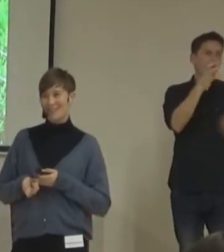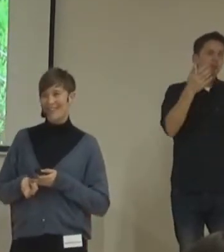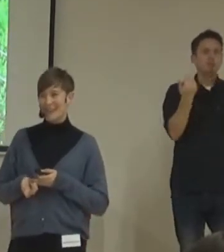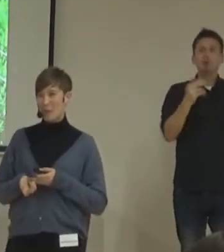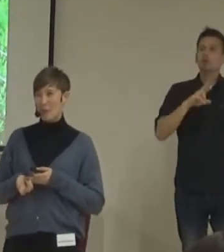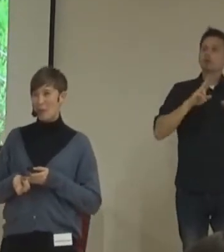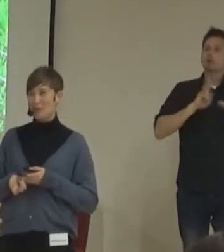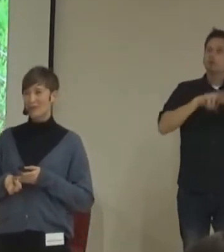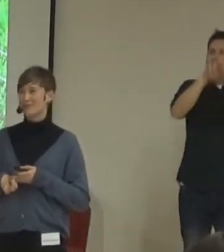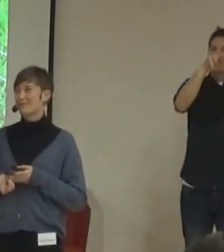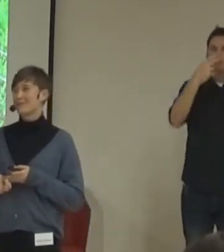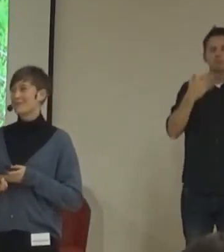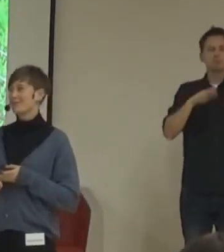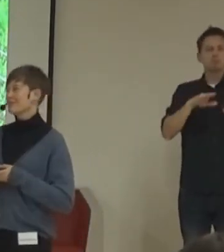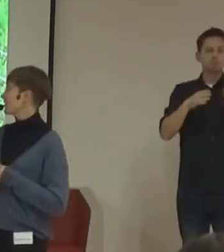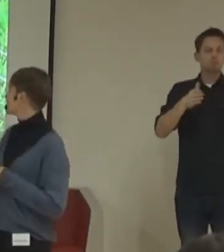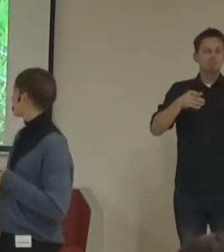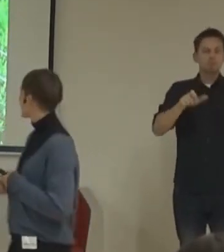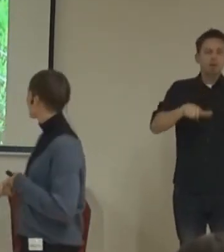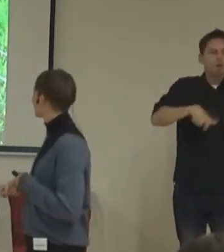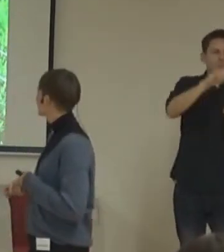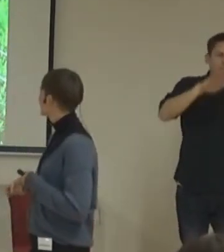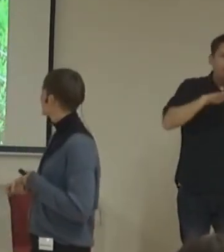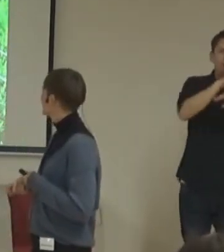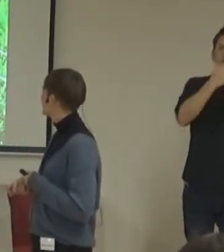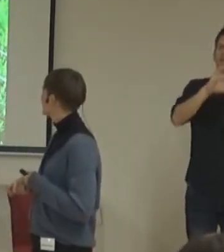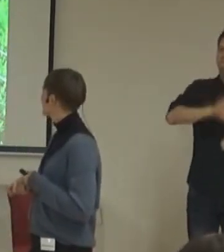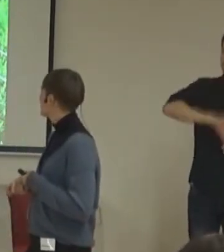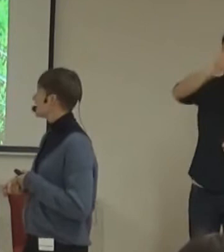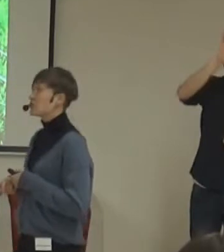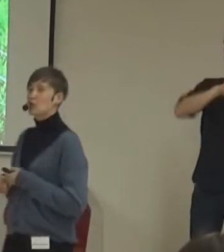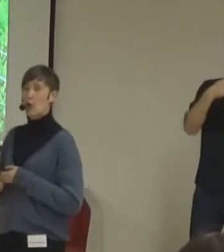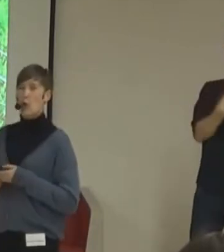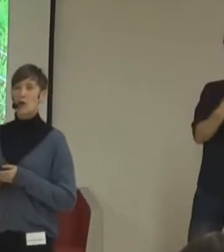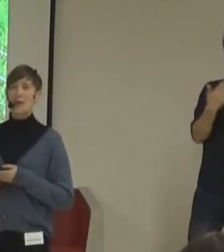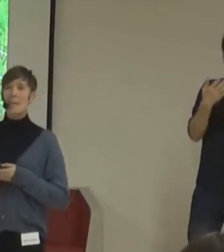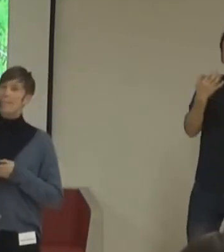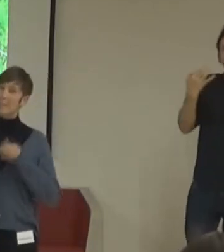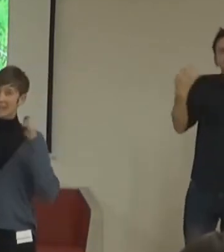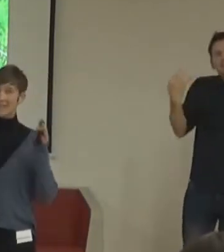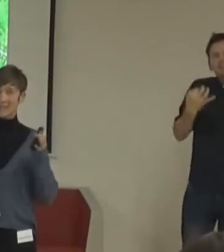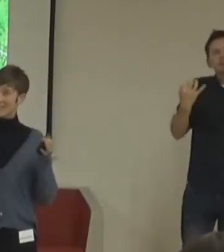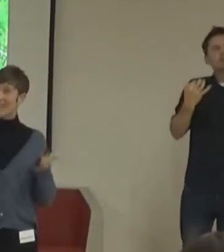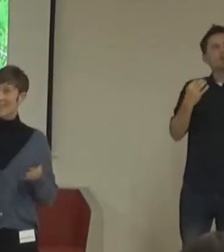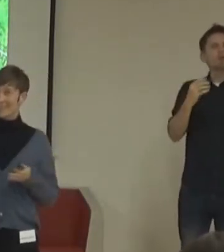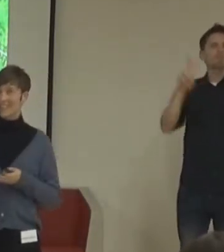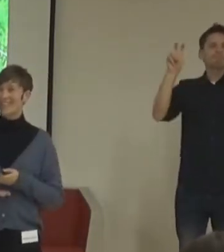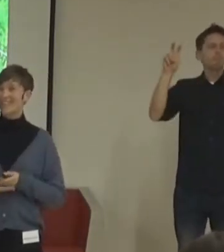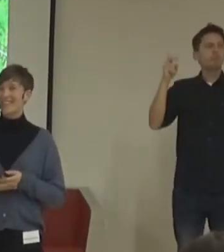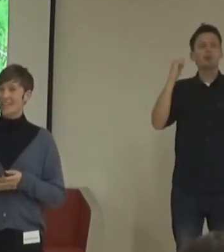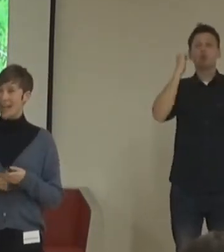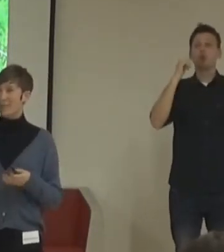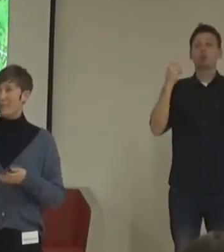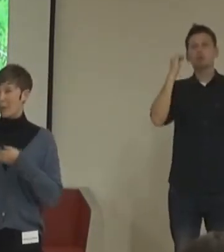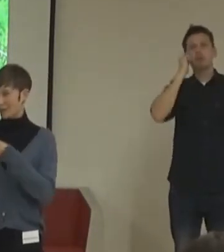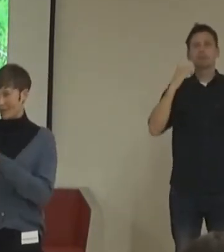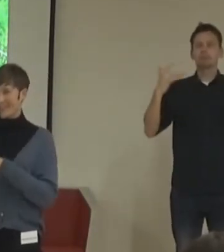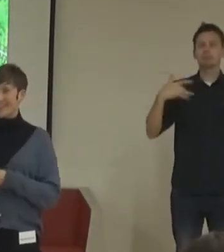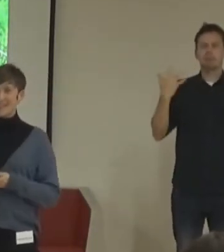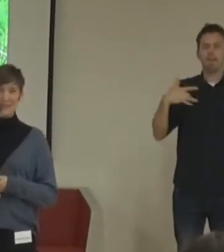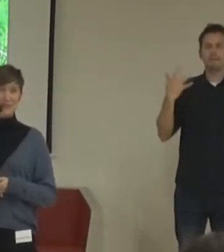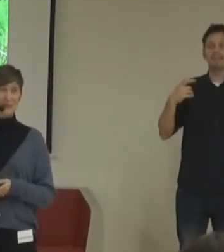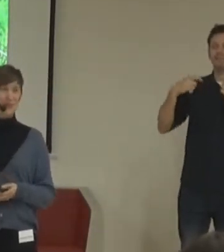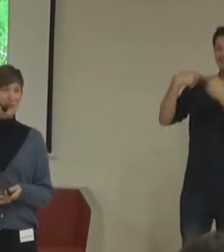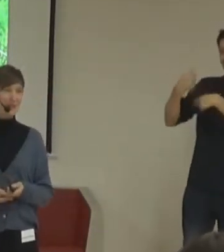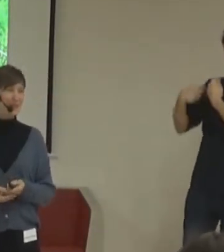schody, rampu, výtah. Něco, co my, zdraví lidi, děláme pro